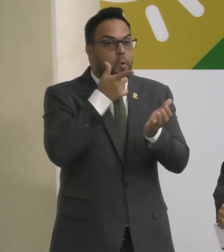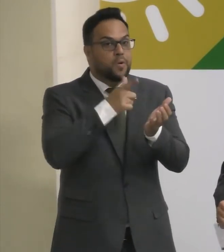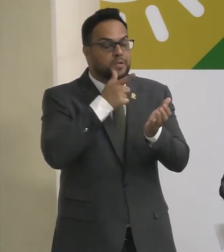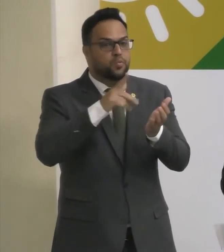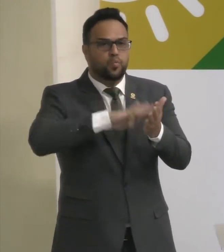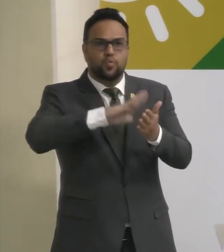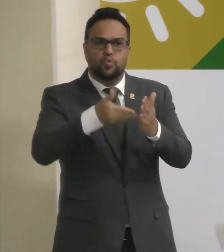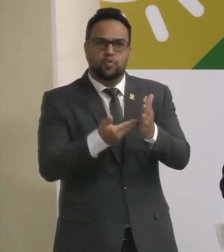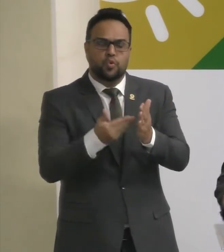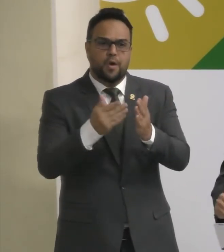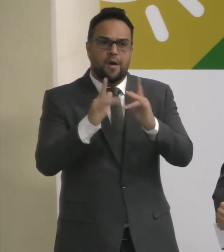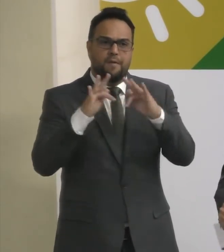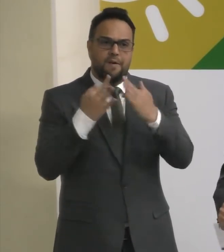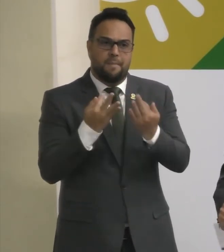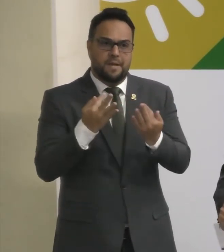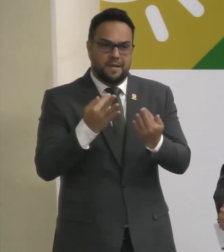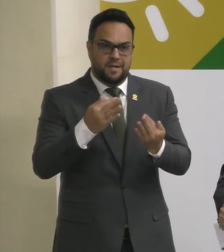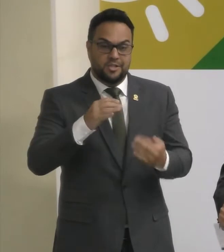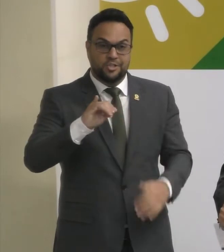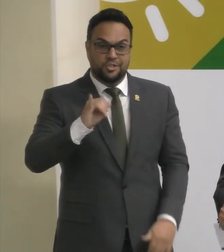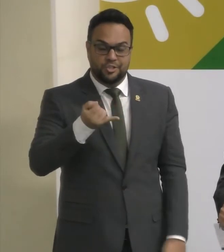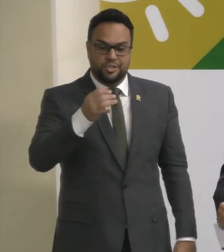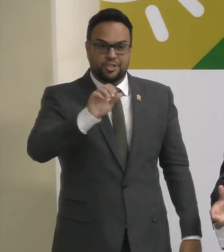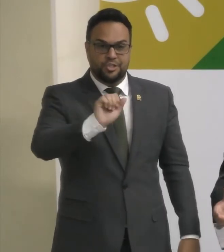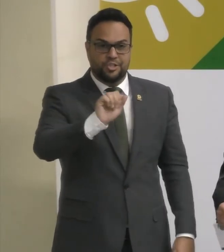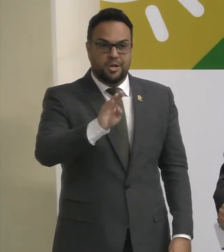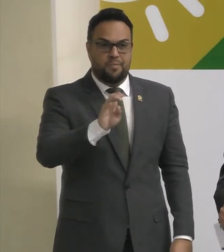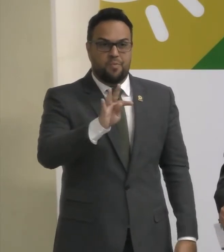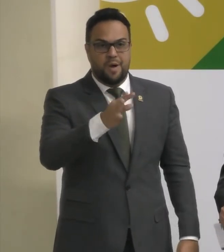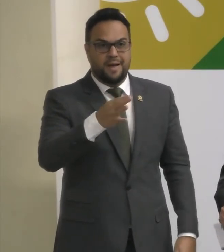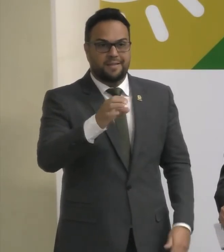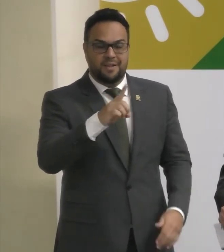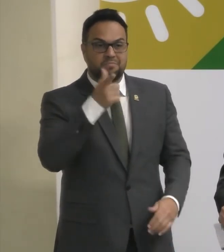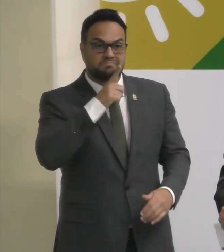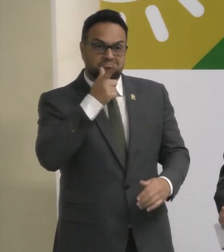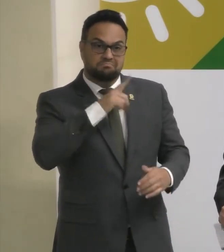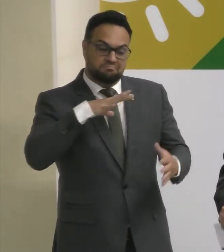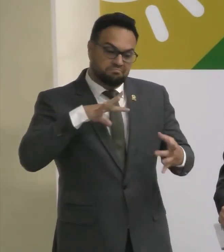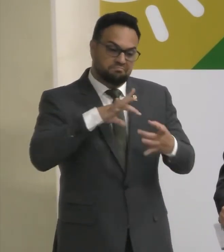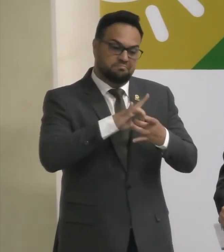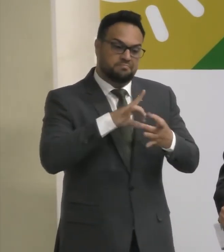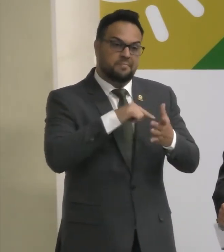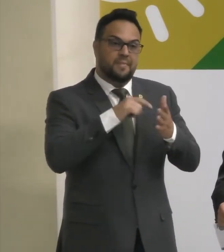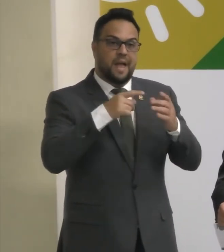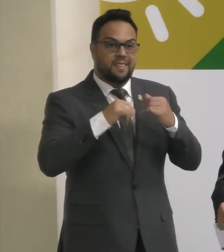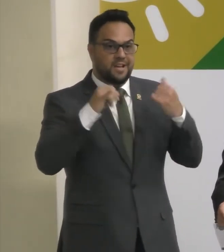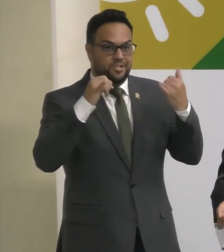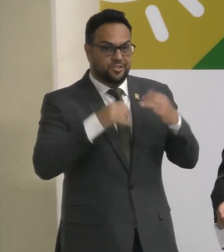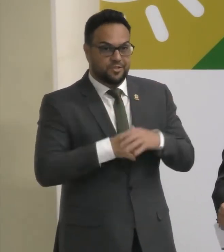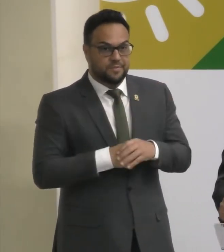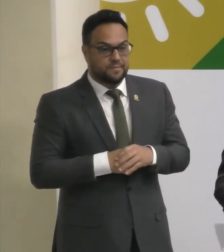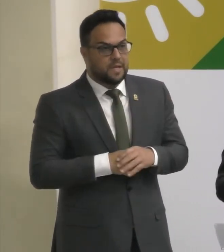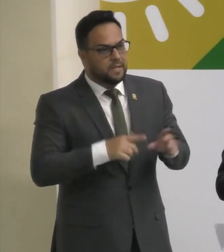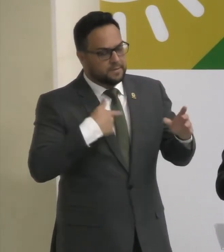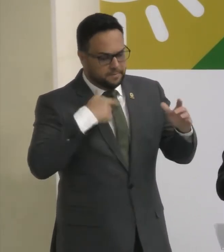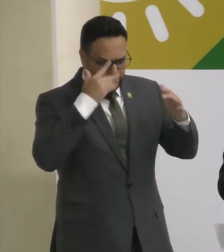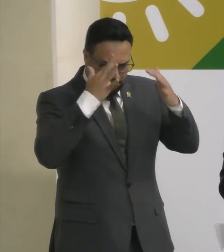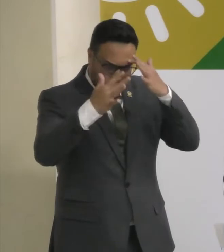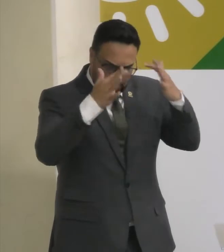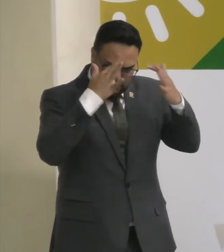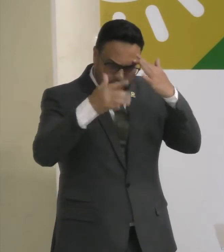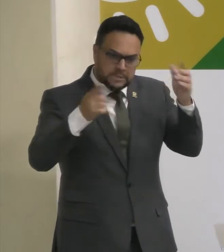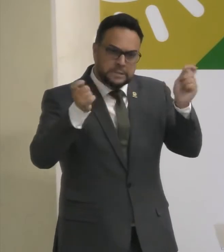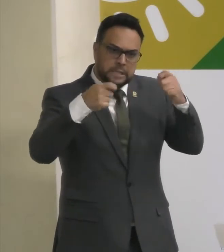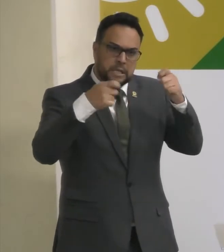Na tarifa Social De energia E eu pensei Por que não Fazermos um projeto Desse Não